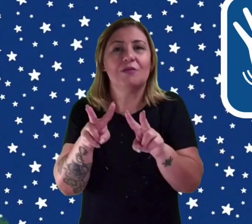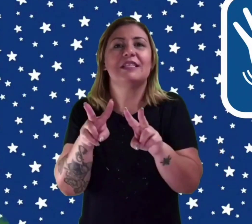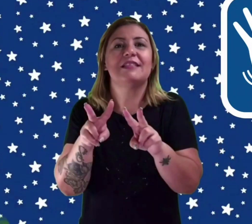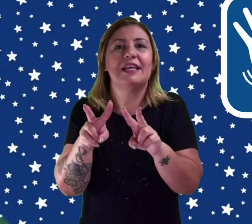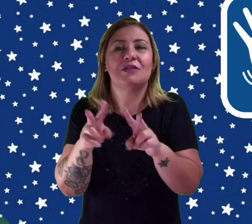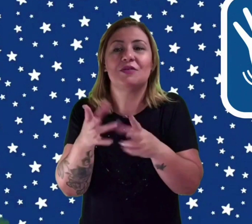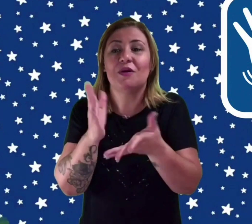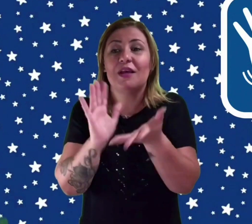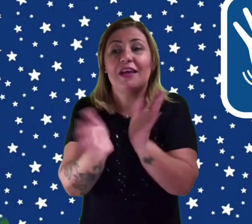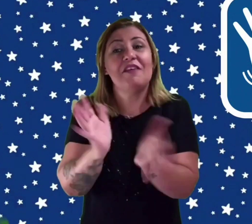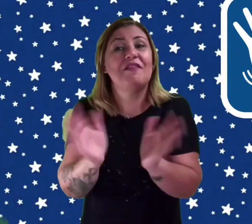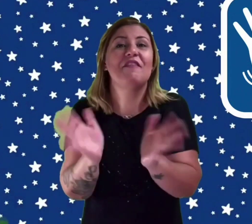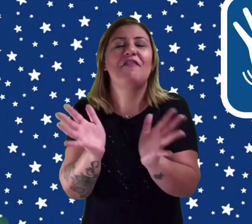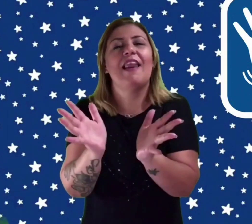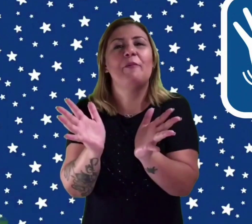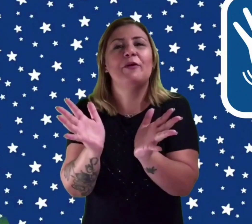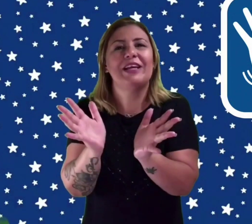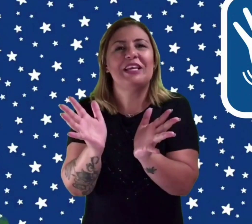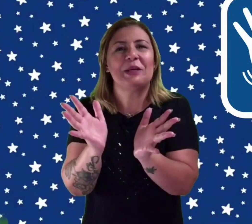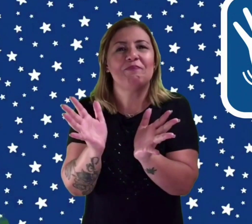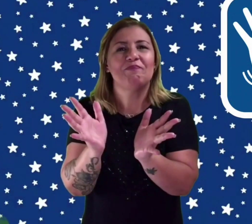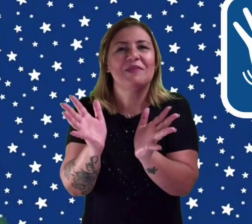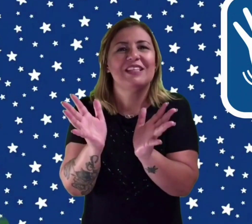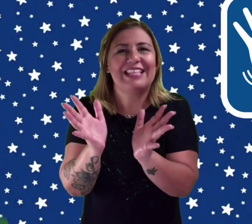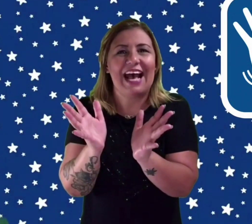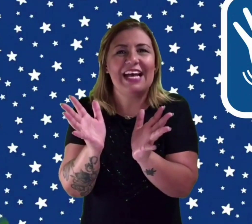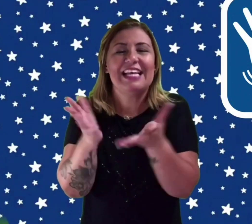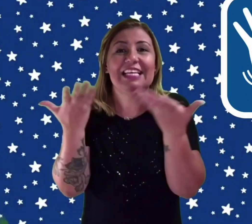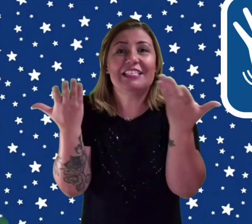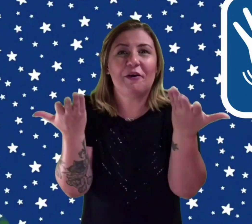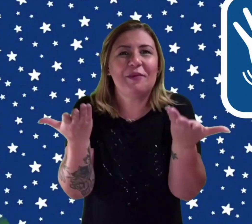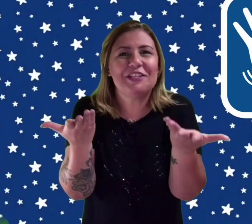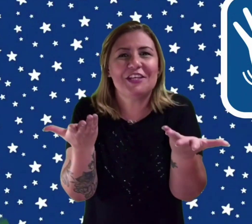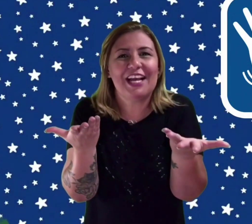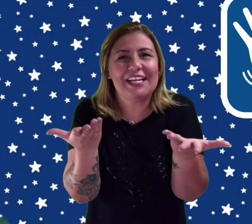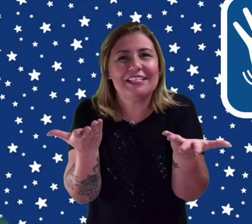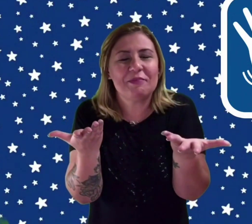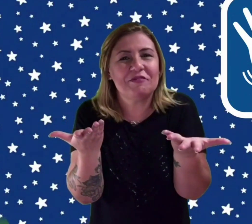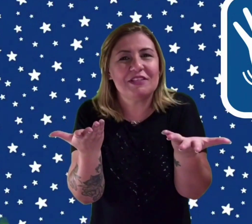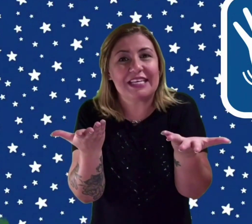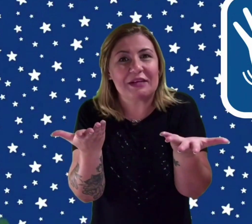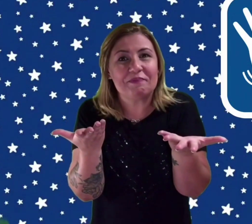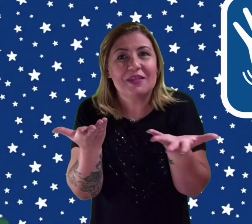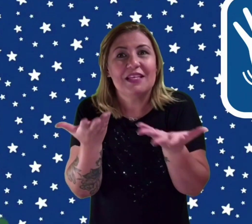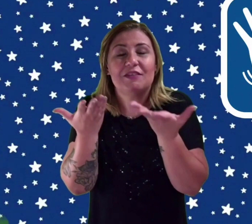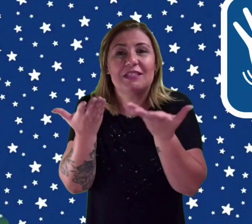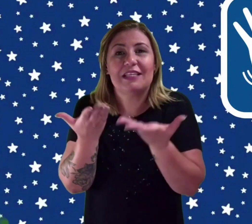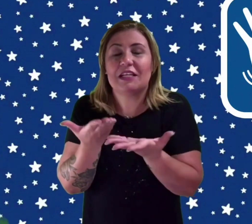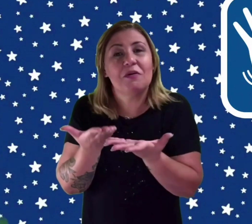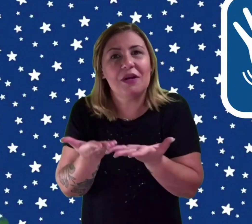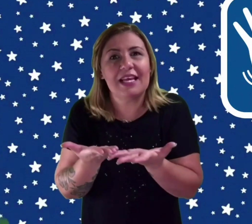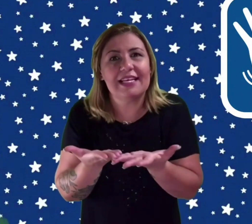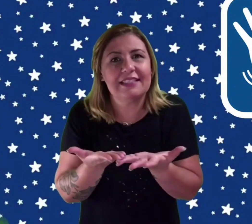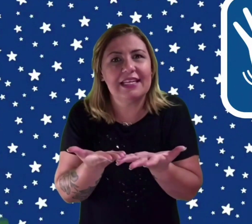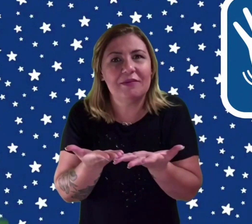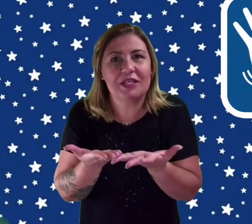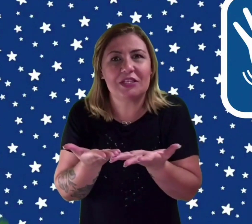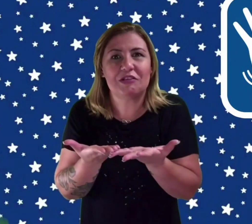acontecendo e vai falar por aqui. Tá? Então, é uma dica linda para você. Se você ainda não conhece Libras,